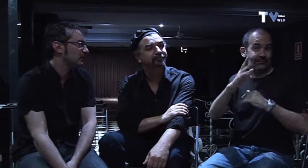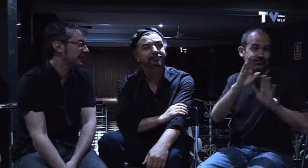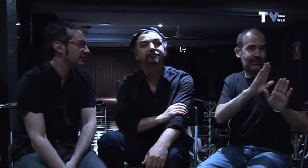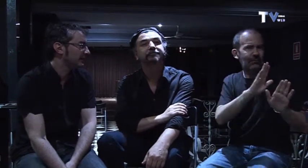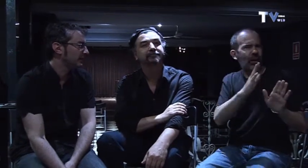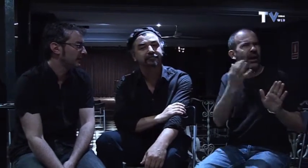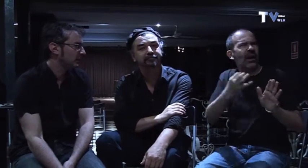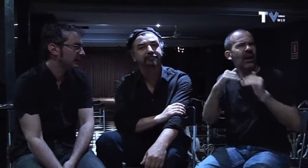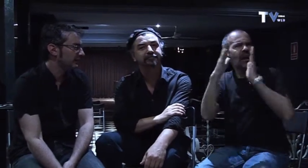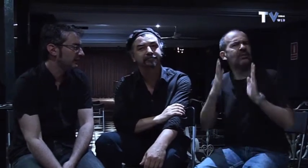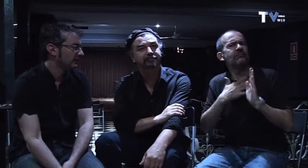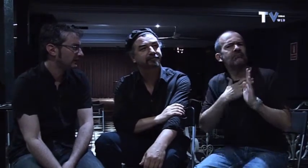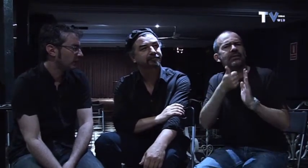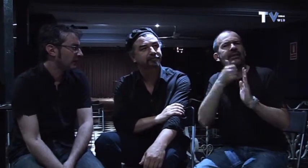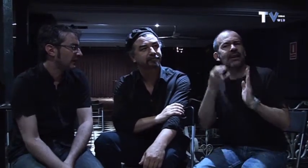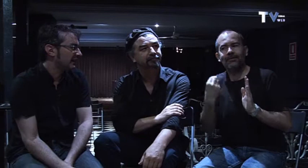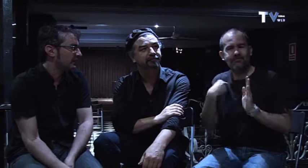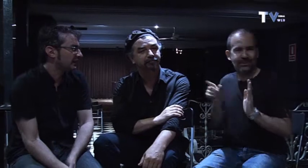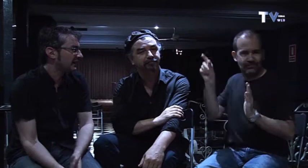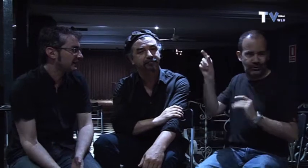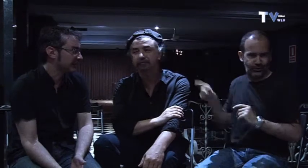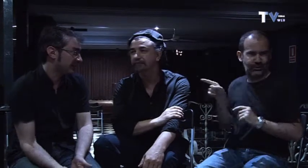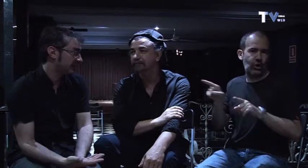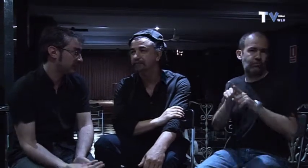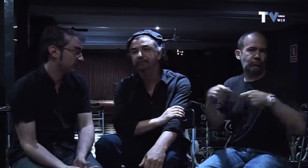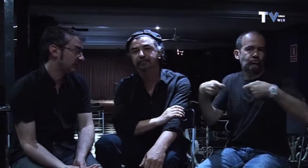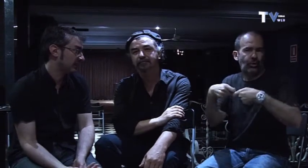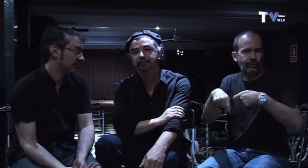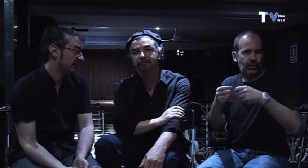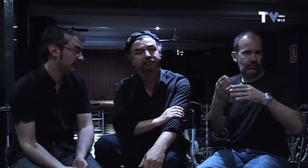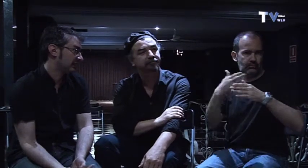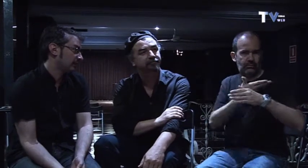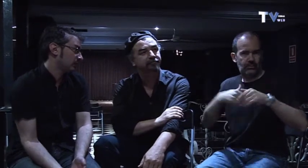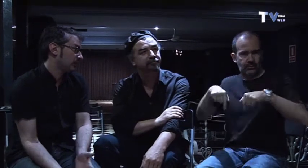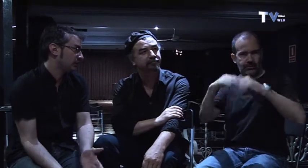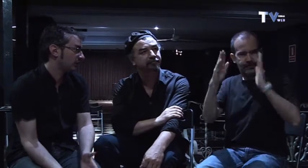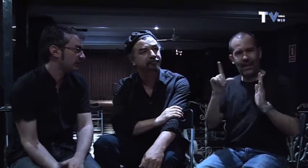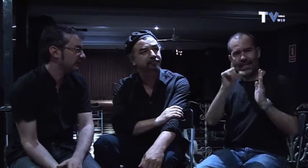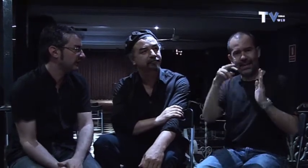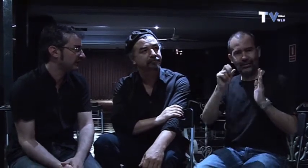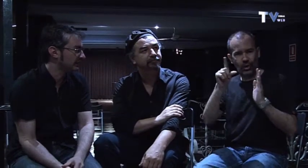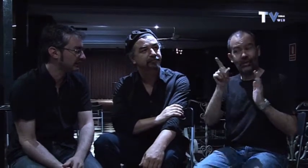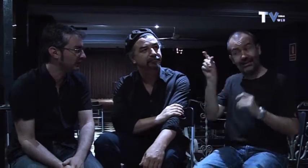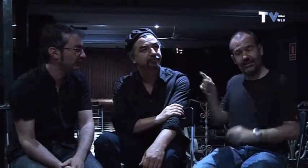casa pero claro pero ¿qué Yantiol? ¿qué es? aquí tenemos pues a uno de los socios de Yantiol